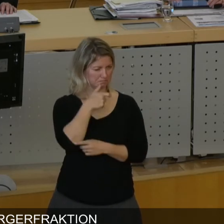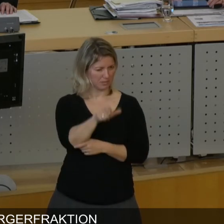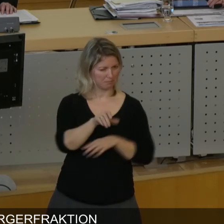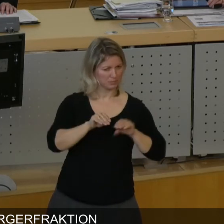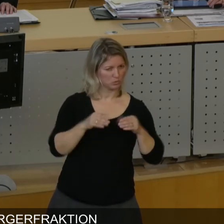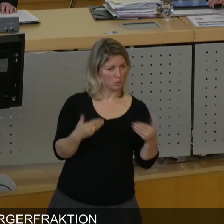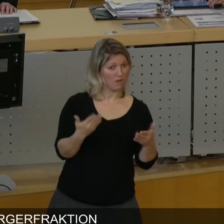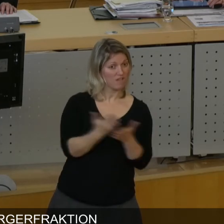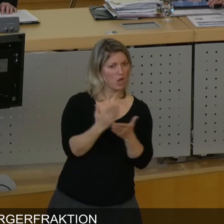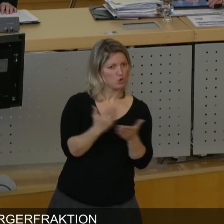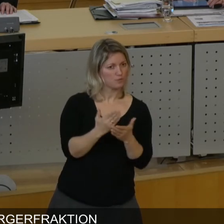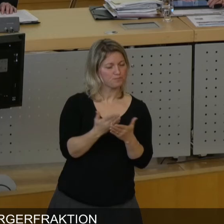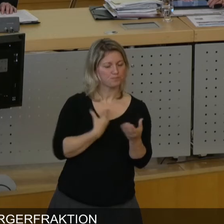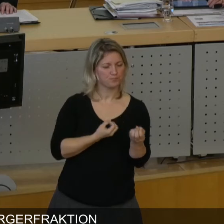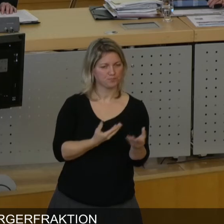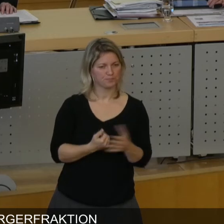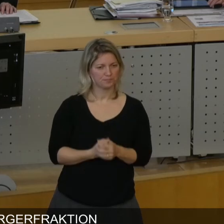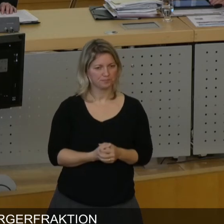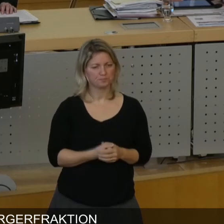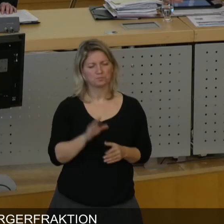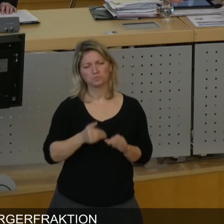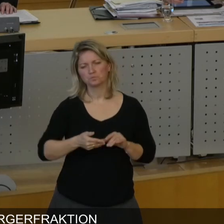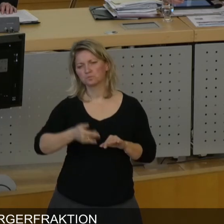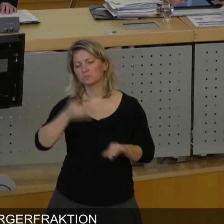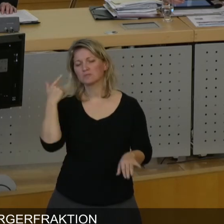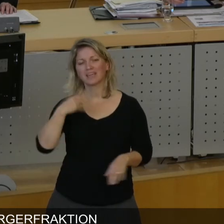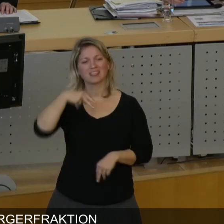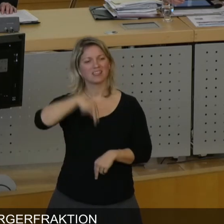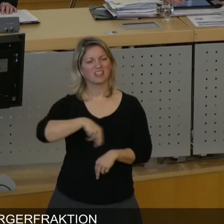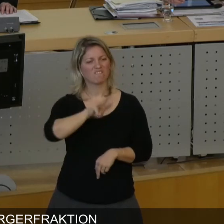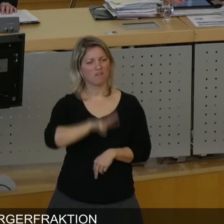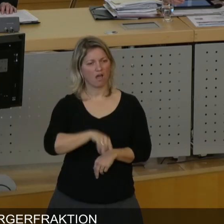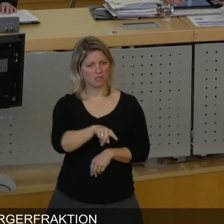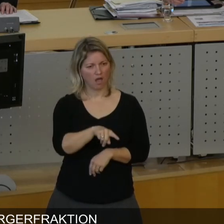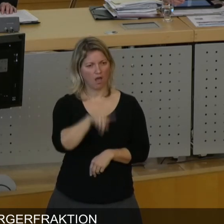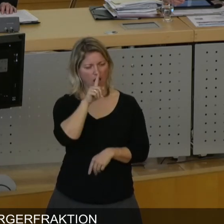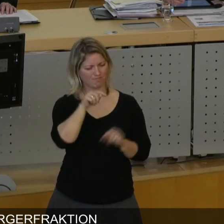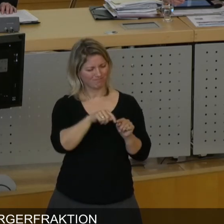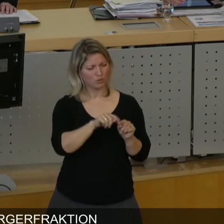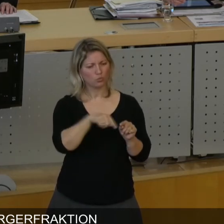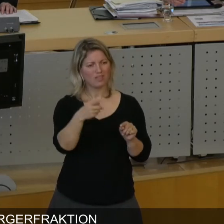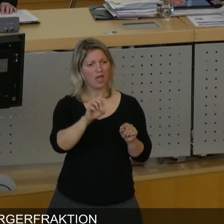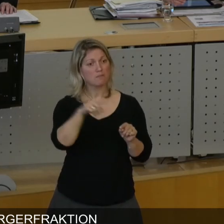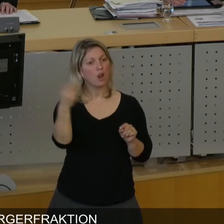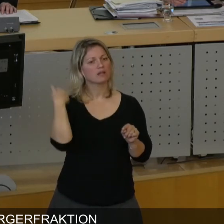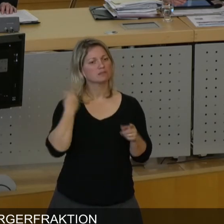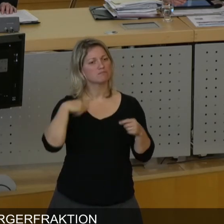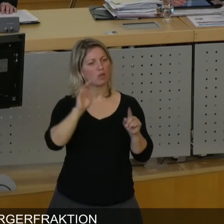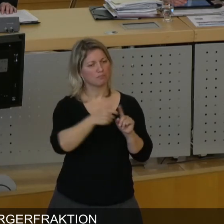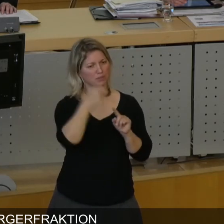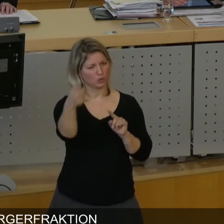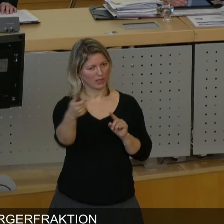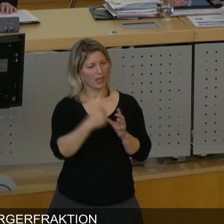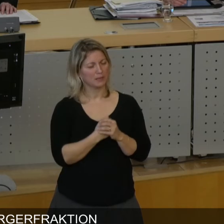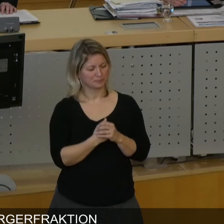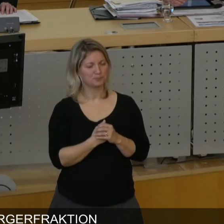berichten. Da wurde mal vor vielen Jahren in Niederwarta, zwischen Niederwarta und Radebeil, eine Brücke gebaut. Als